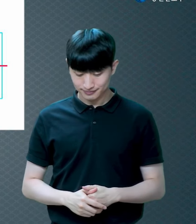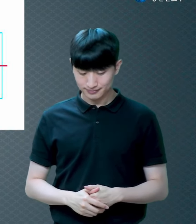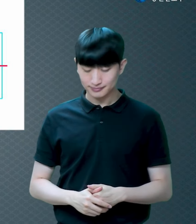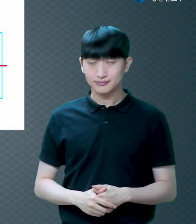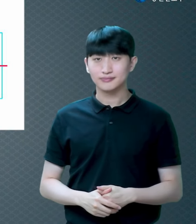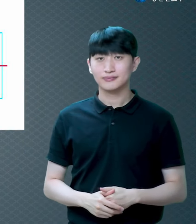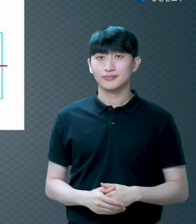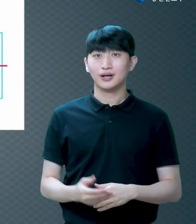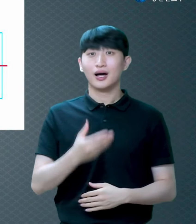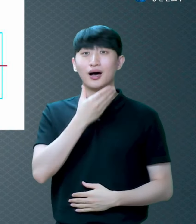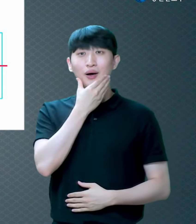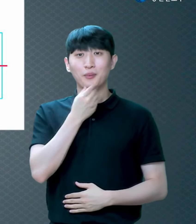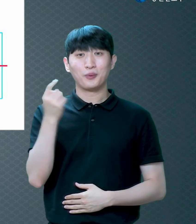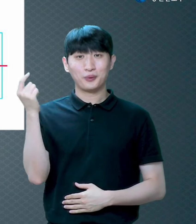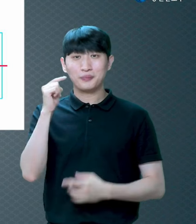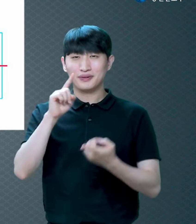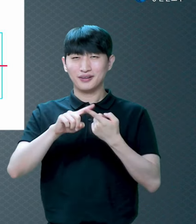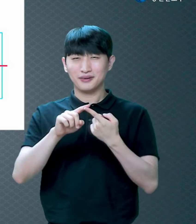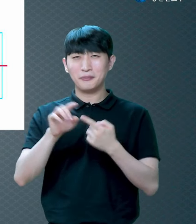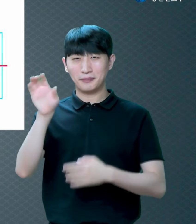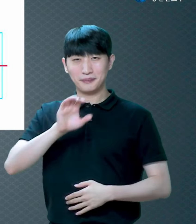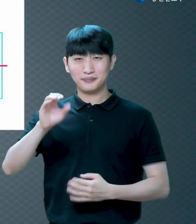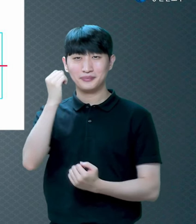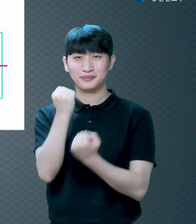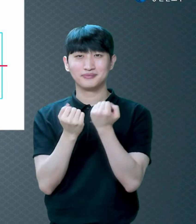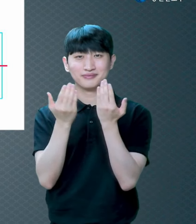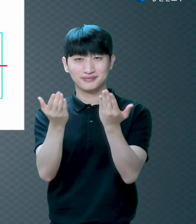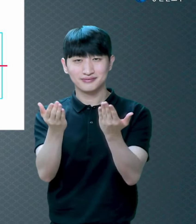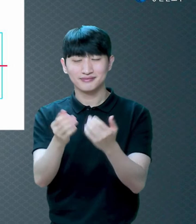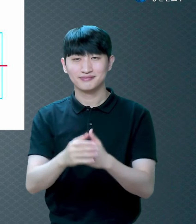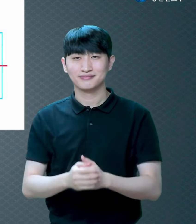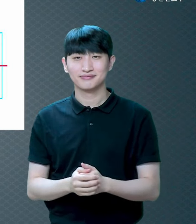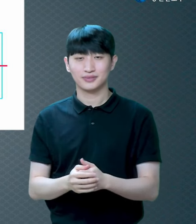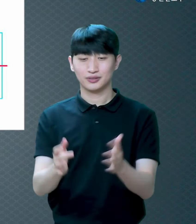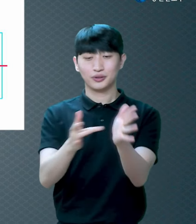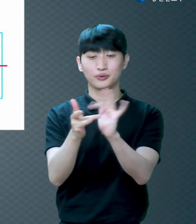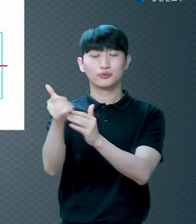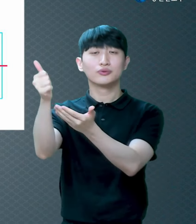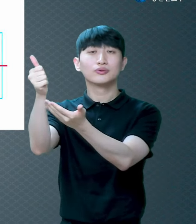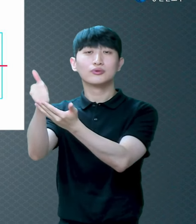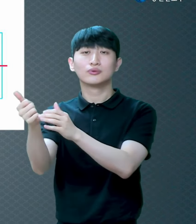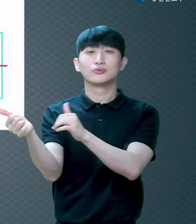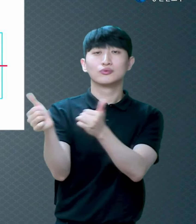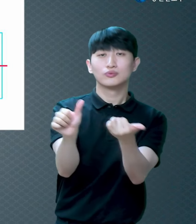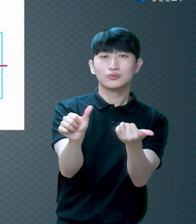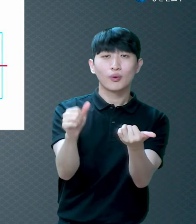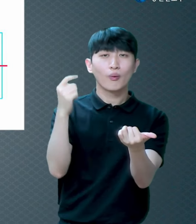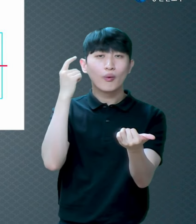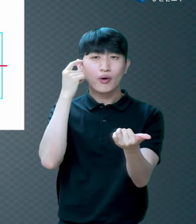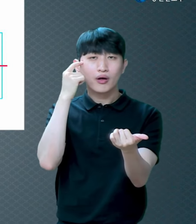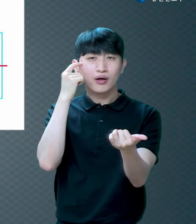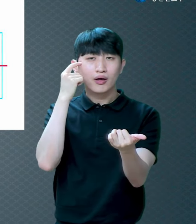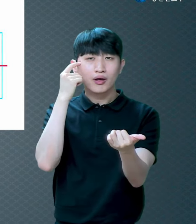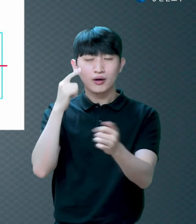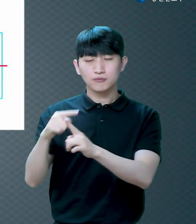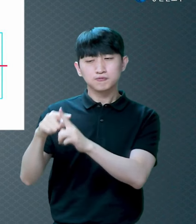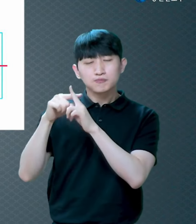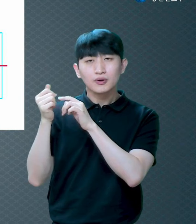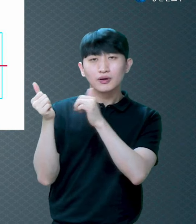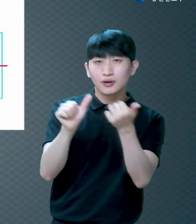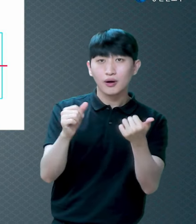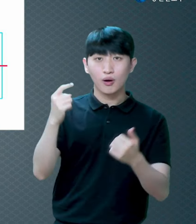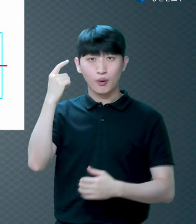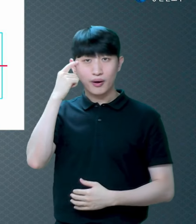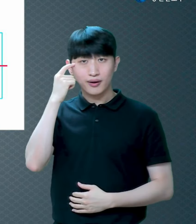설명하고 있거든요 죄 때문에 죽으셨다 사흘 만에 다시 살아나셨다